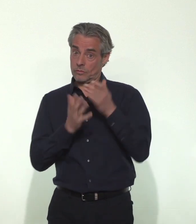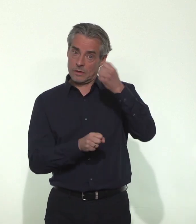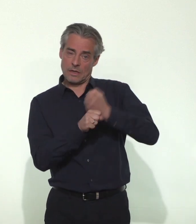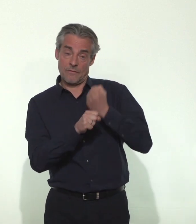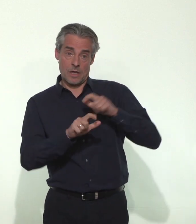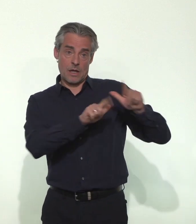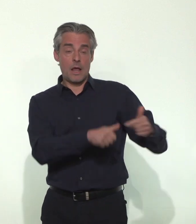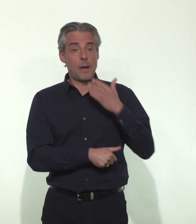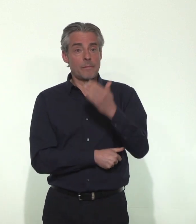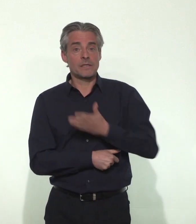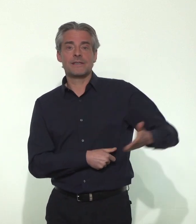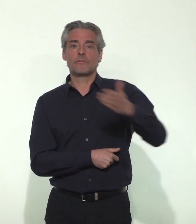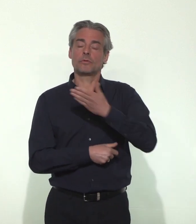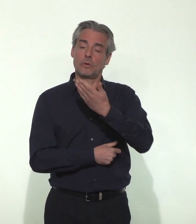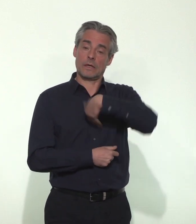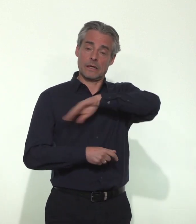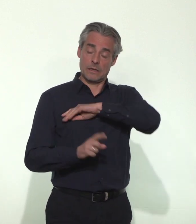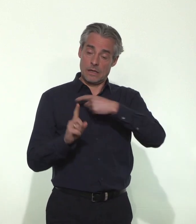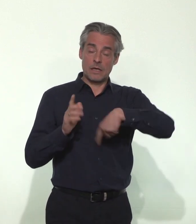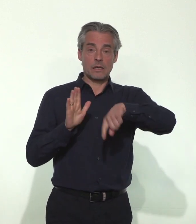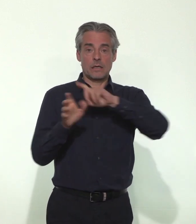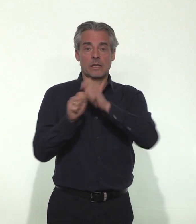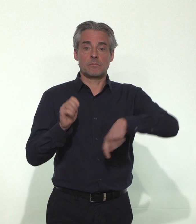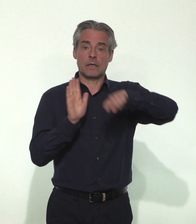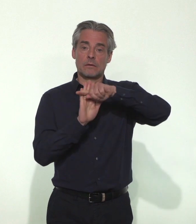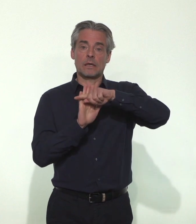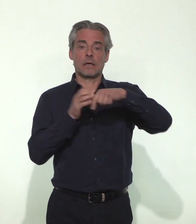travaillent, merci à ceux qui respectent le confinement.